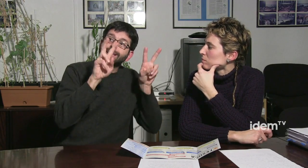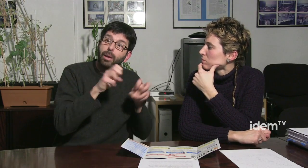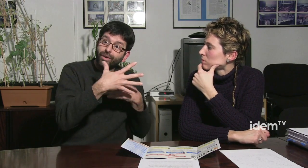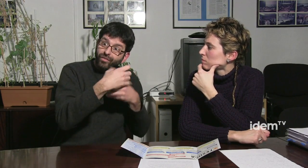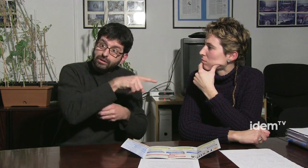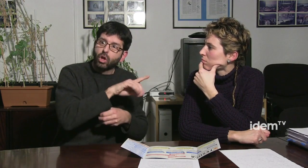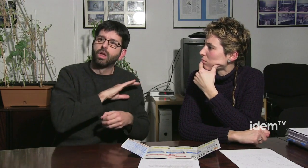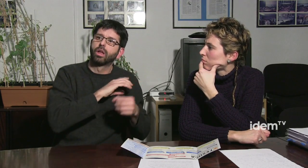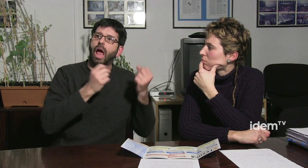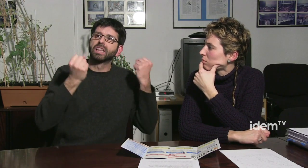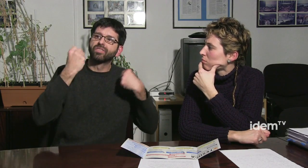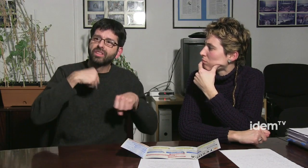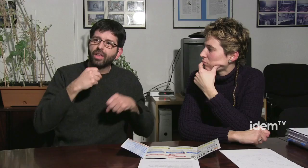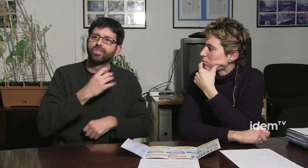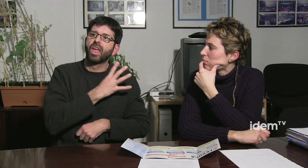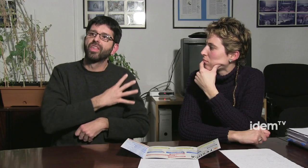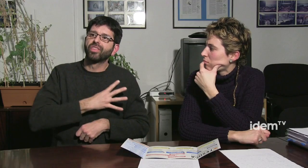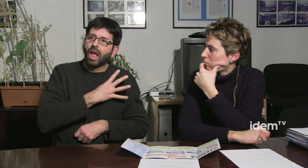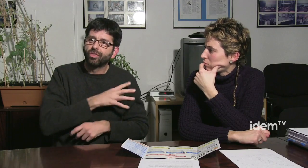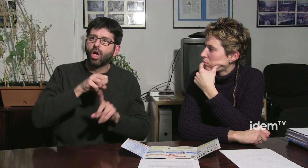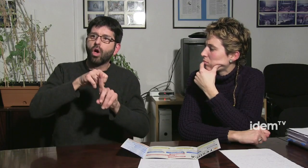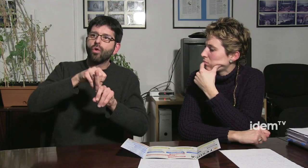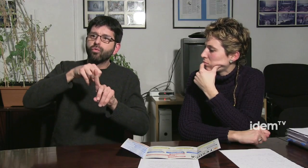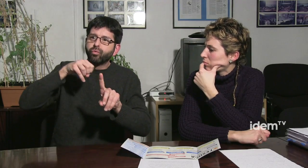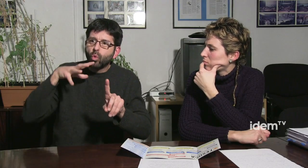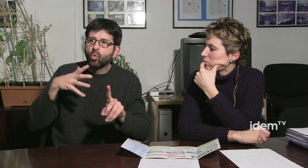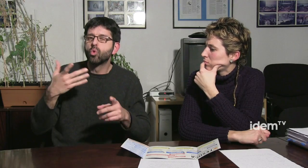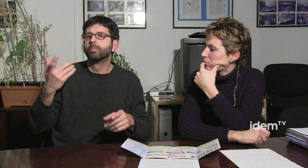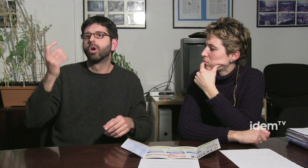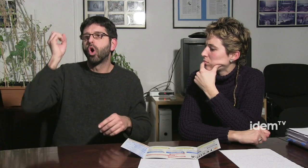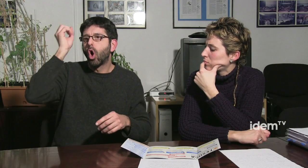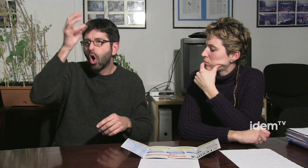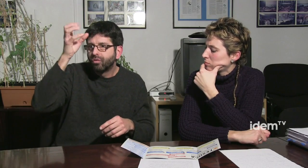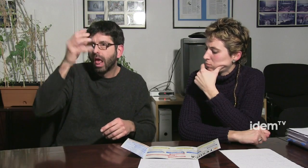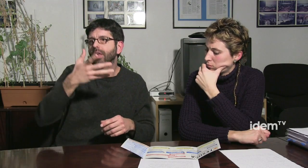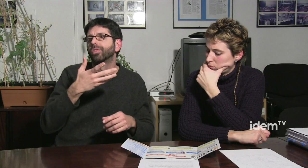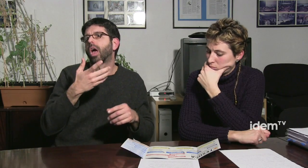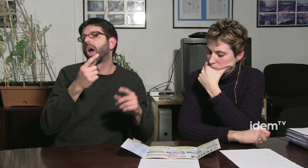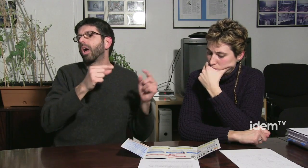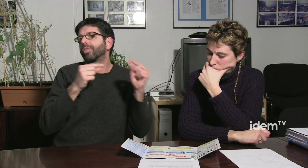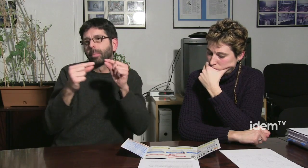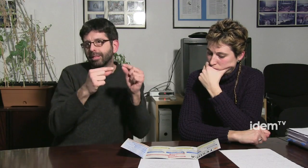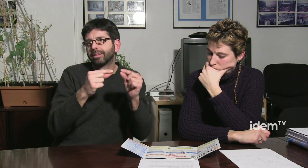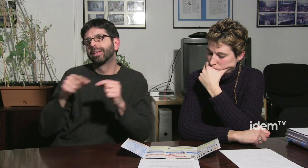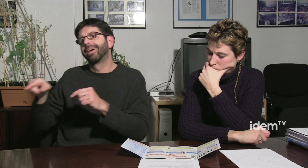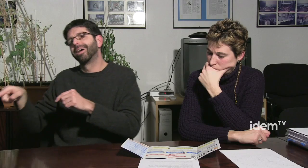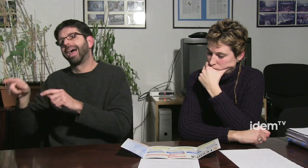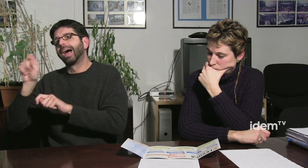la FESOCA per exemple les activitats que fan les les comissions a vegades en conferències